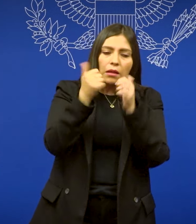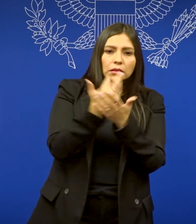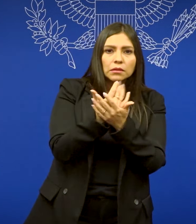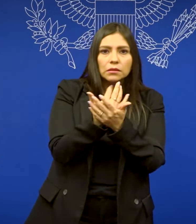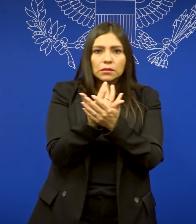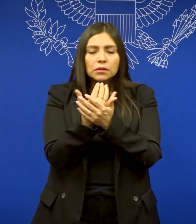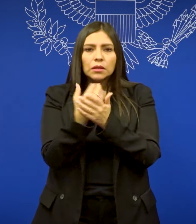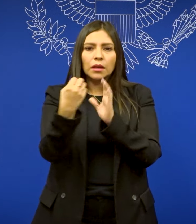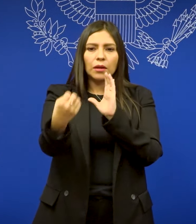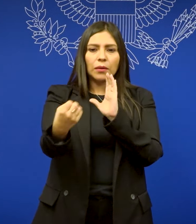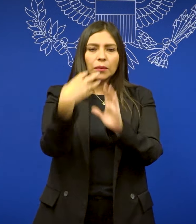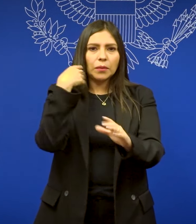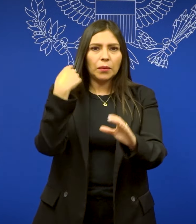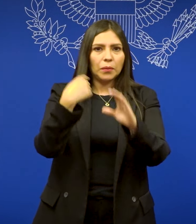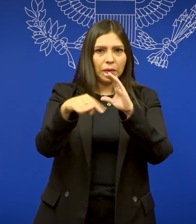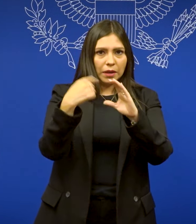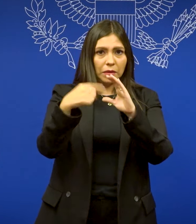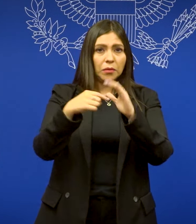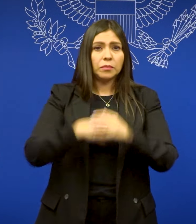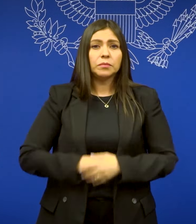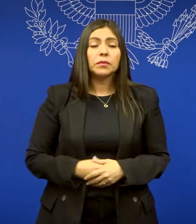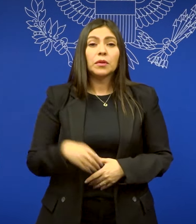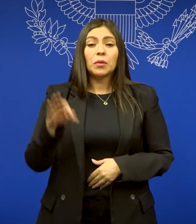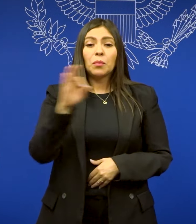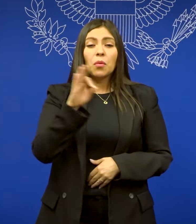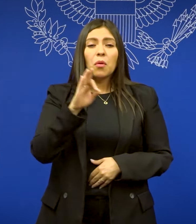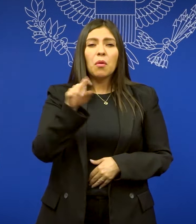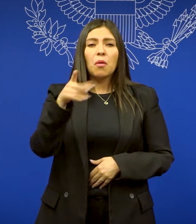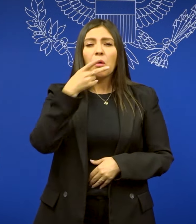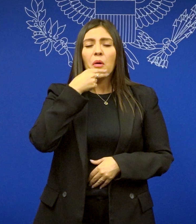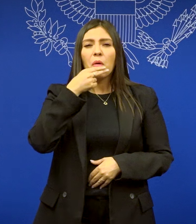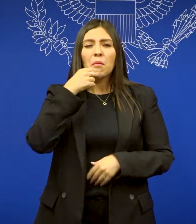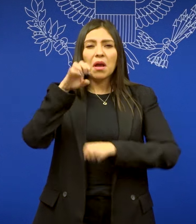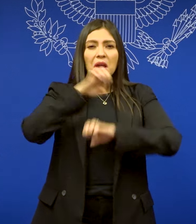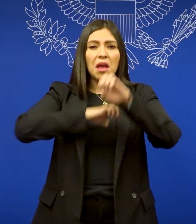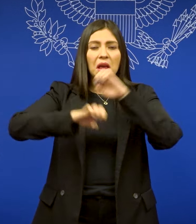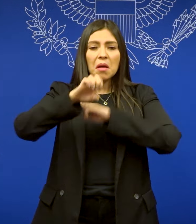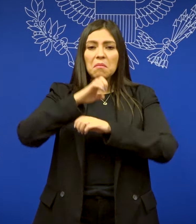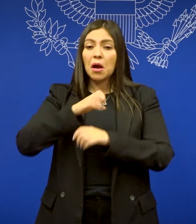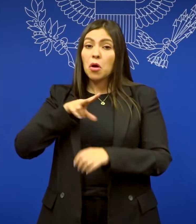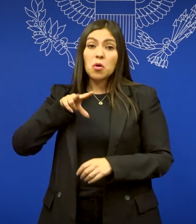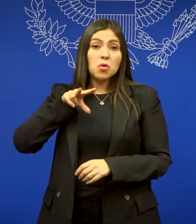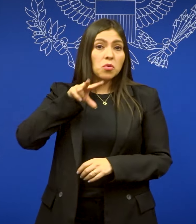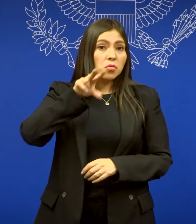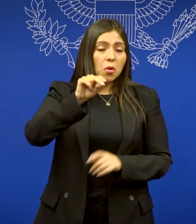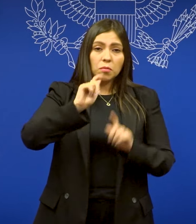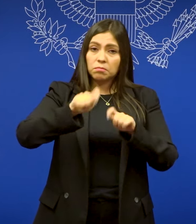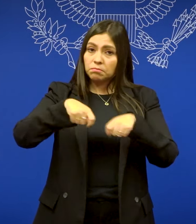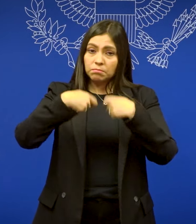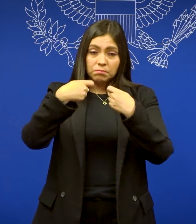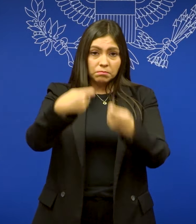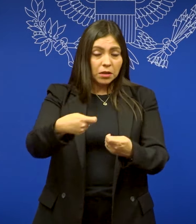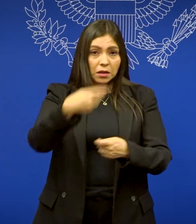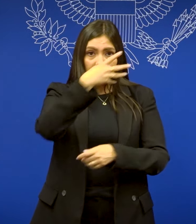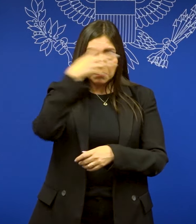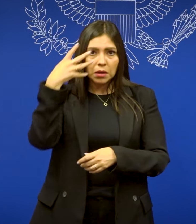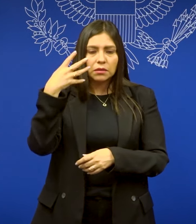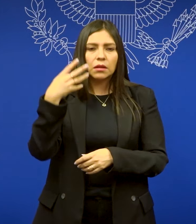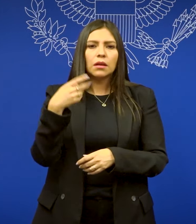deberás estar pendiente de tu cuenta en el sistema. Si se ha denegado la visa a un solicitante, el funcionario